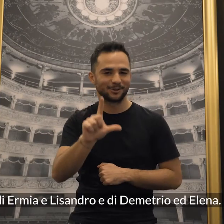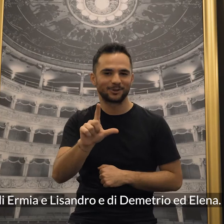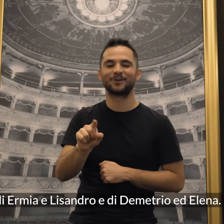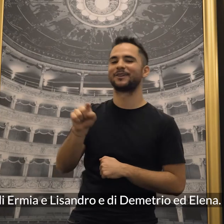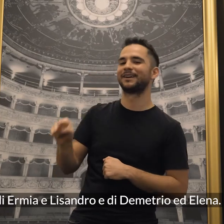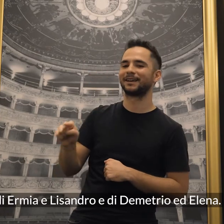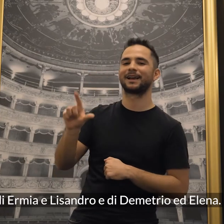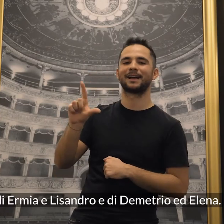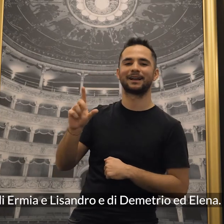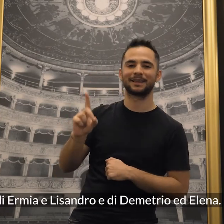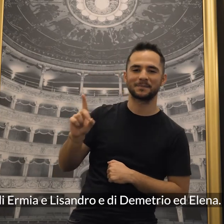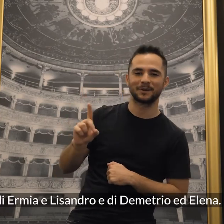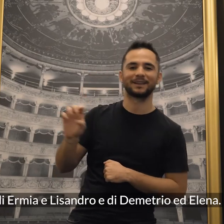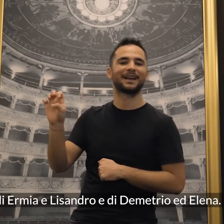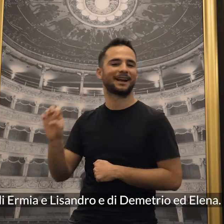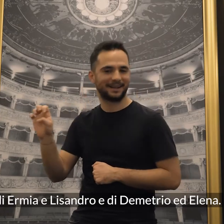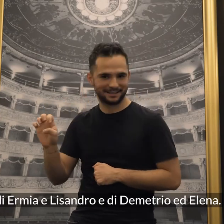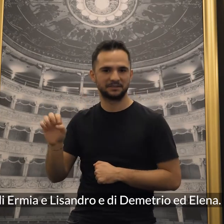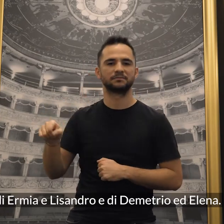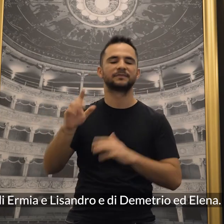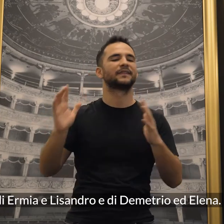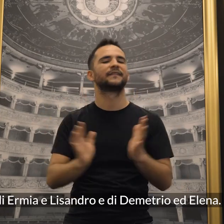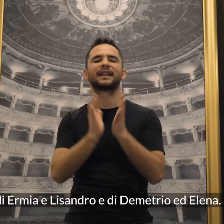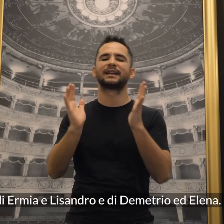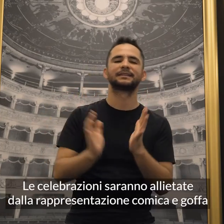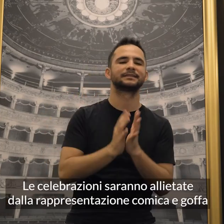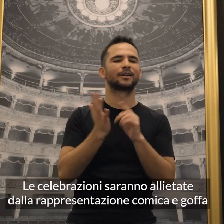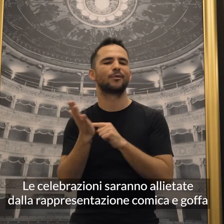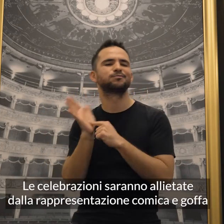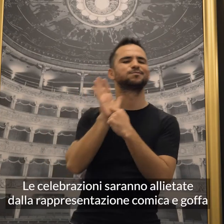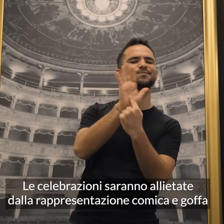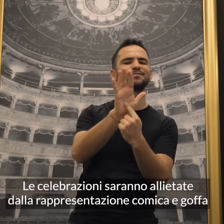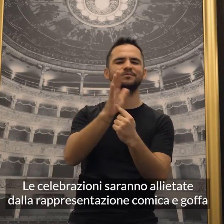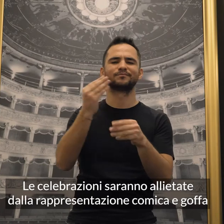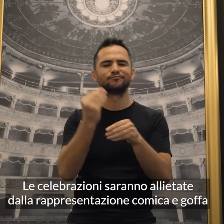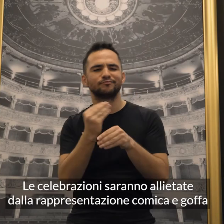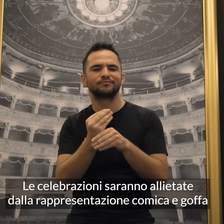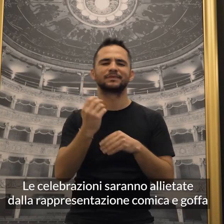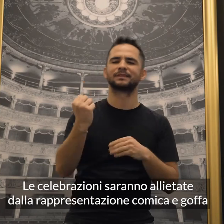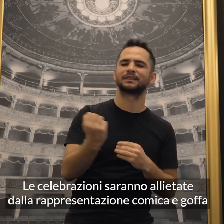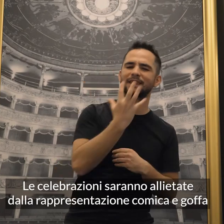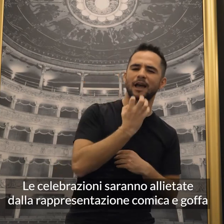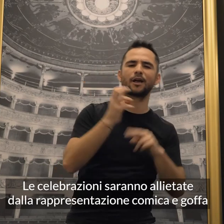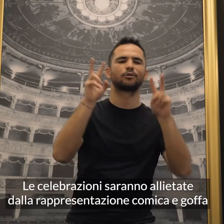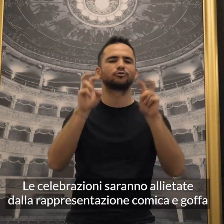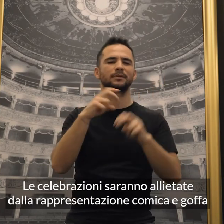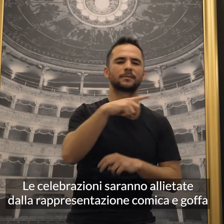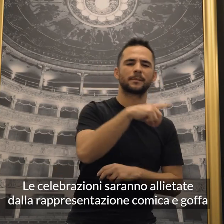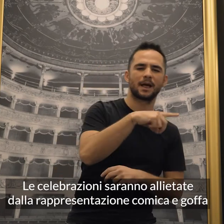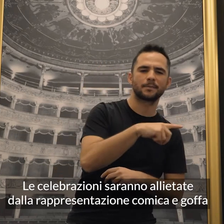di Ermia e Elisandro e di Demetrio ed Elena. Le celebrazioni saranno aglietate dalla rappresentazione comica